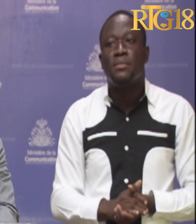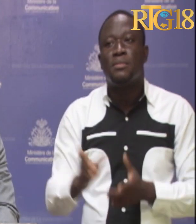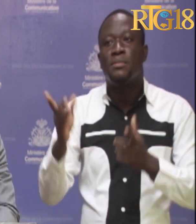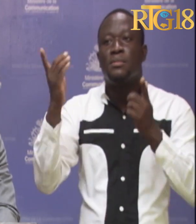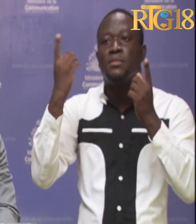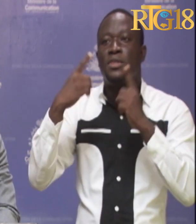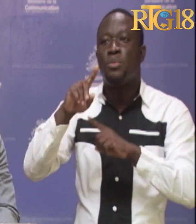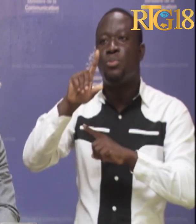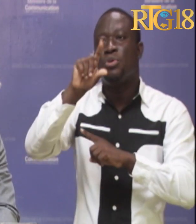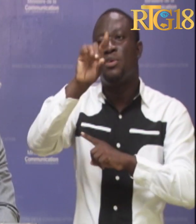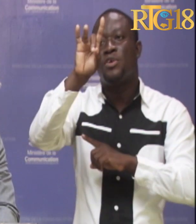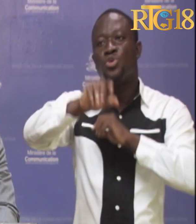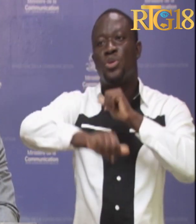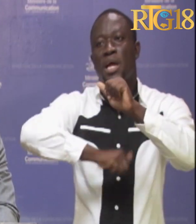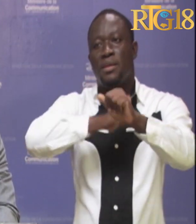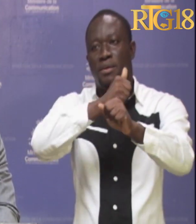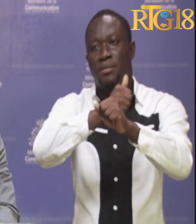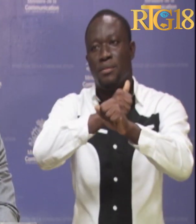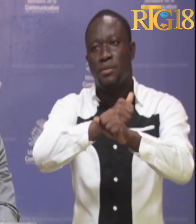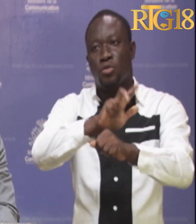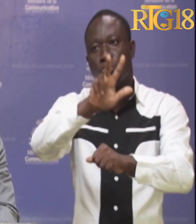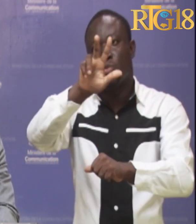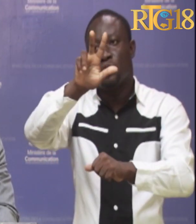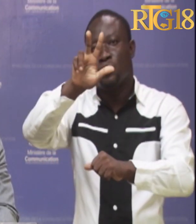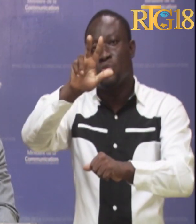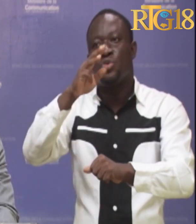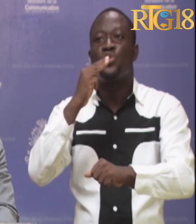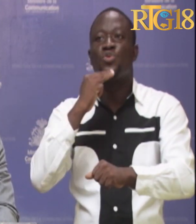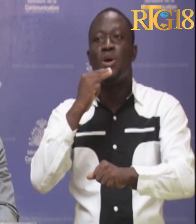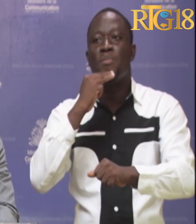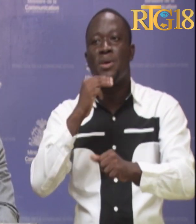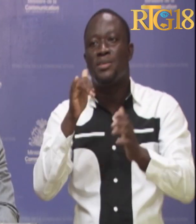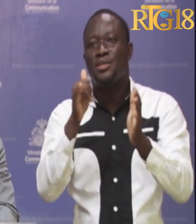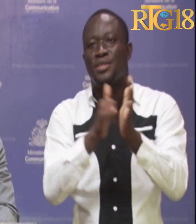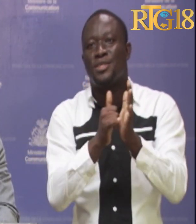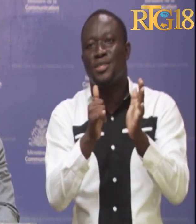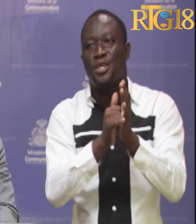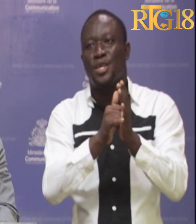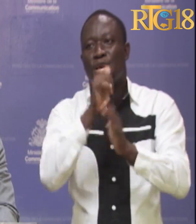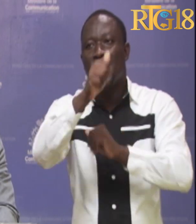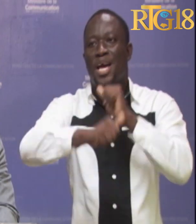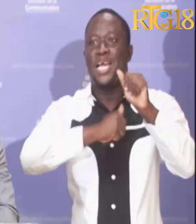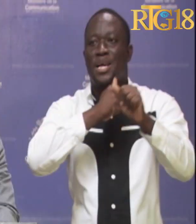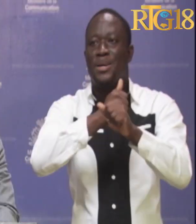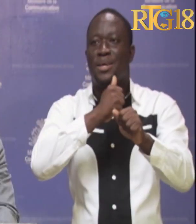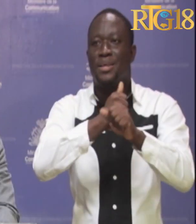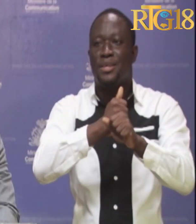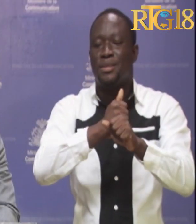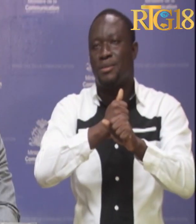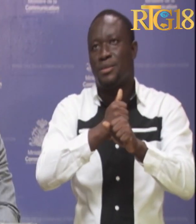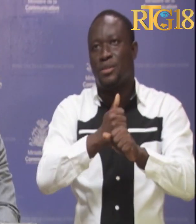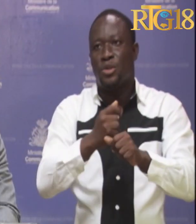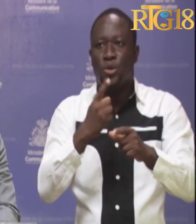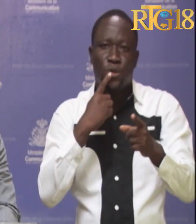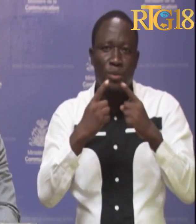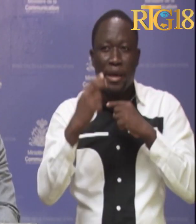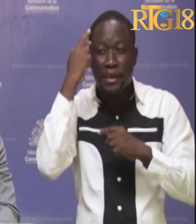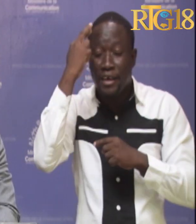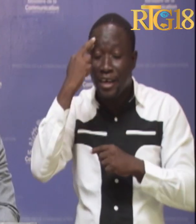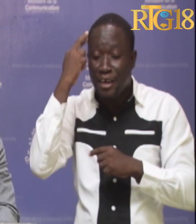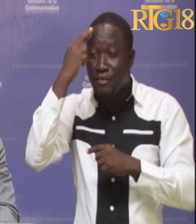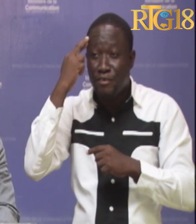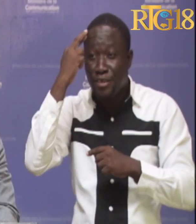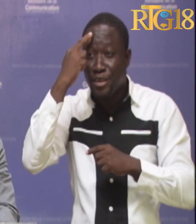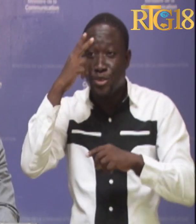Depuis 28 ans, le 3 mai est mondialement et annuellement dédié au débat, réflexion